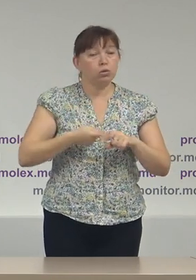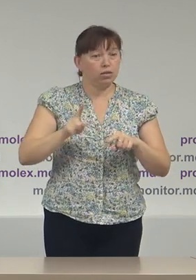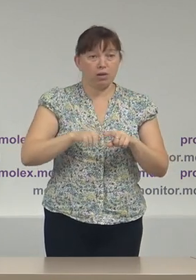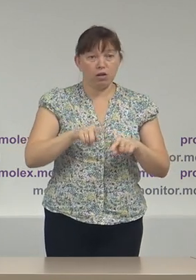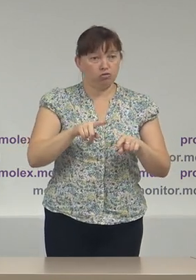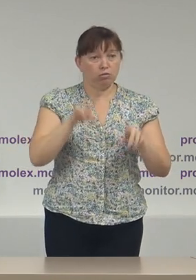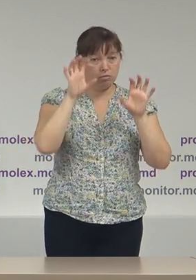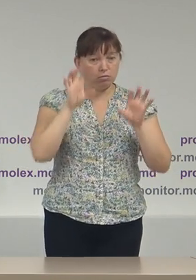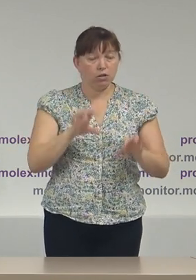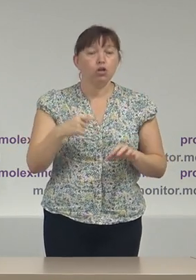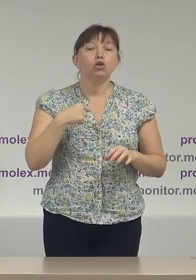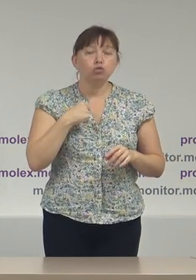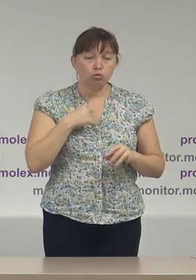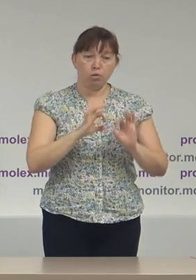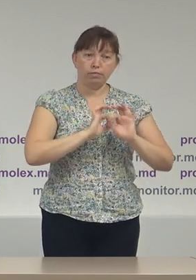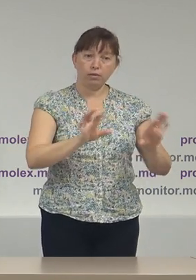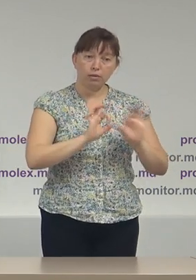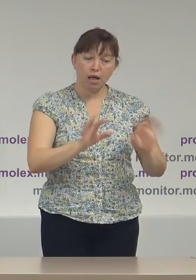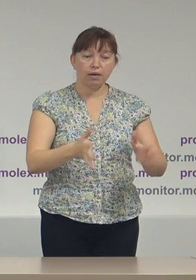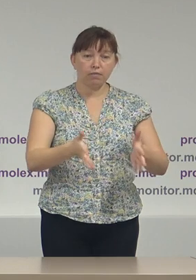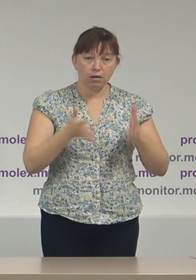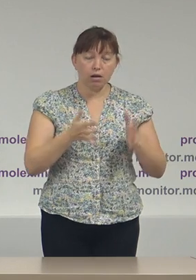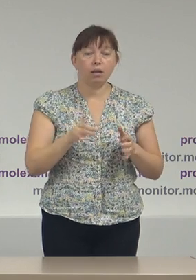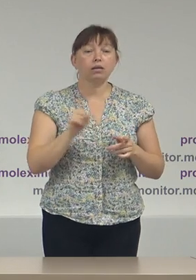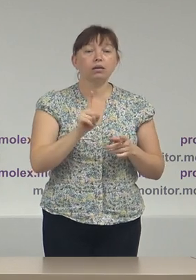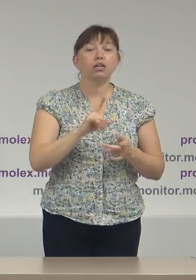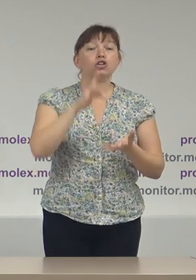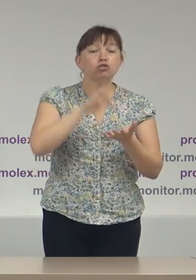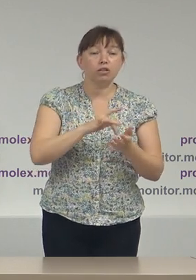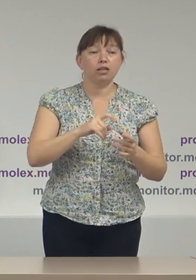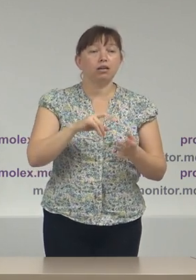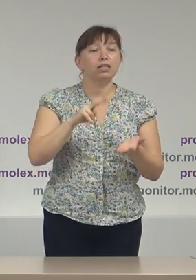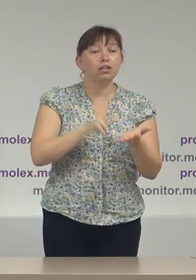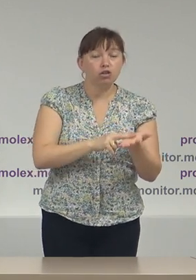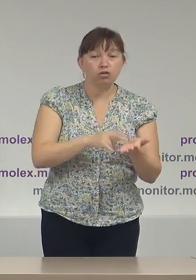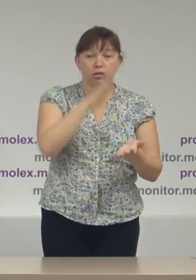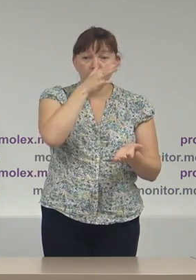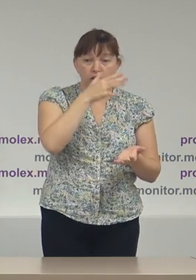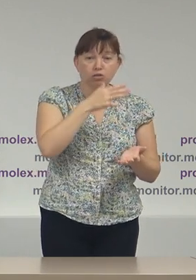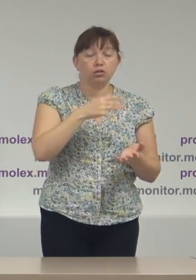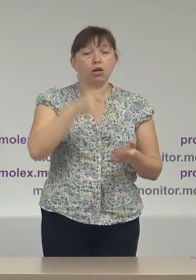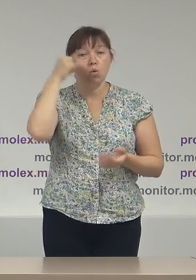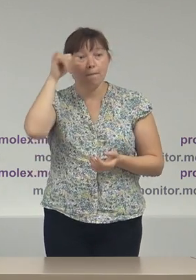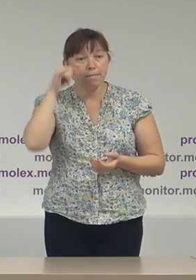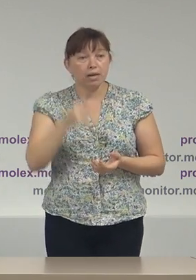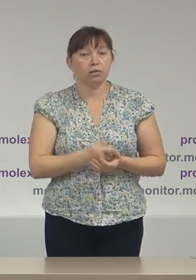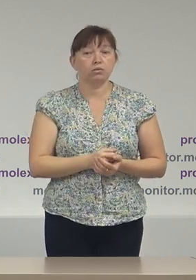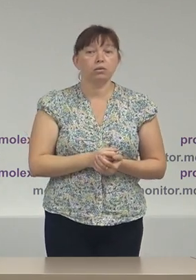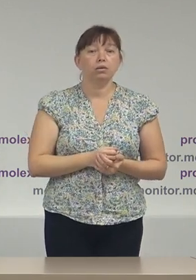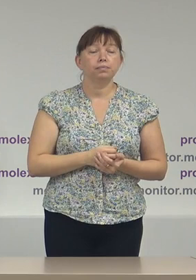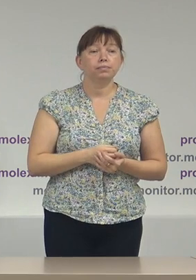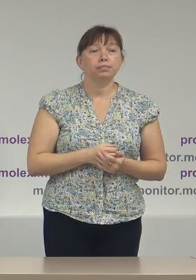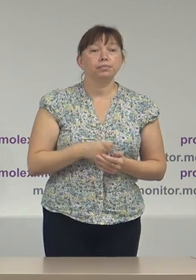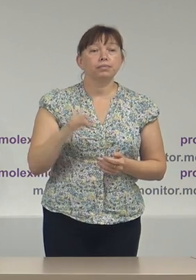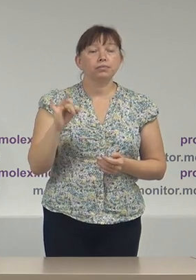lucru. Și noi am verificat în linii mai centrele de reședință raionale, municipiile Chișinău și Bălți și